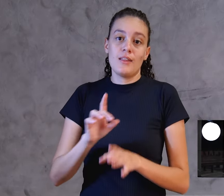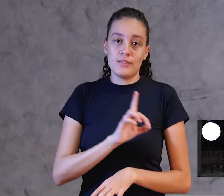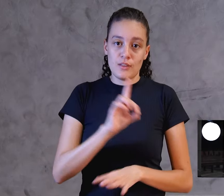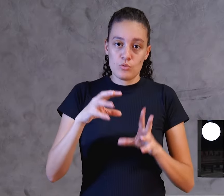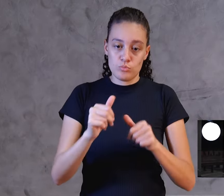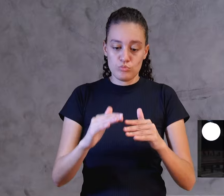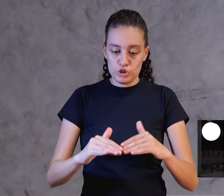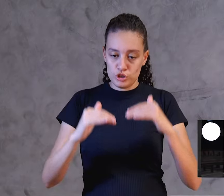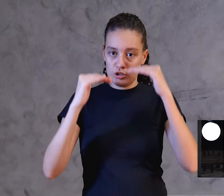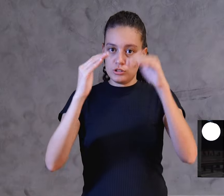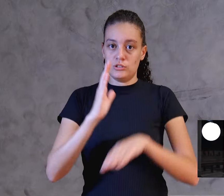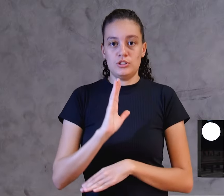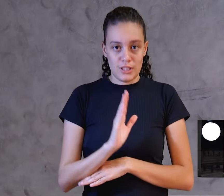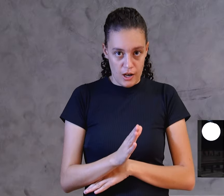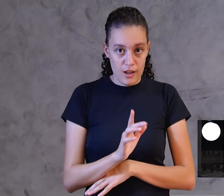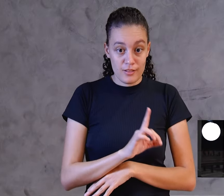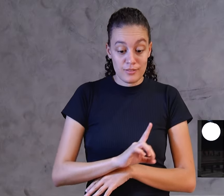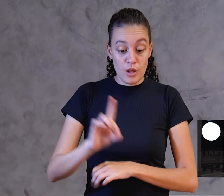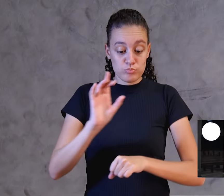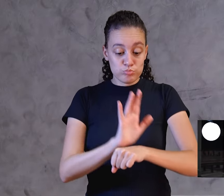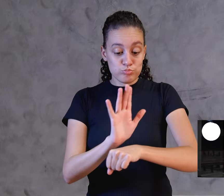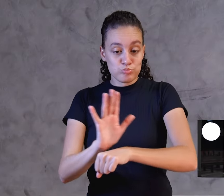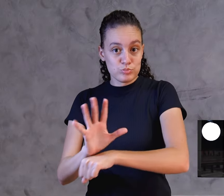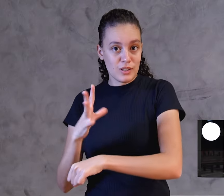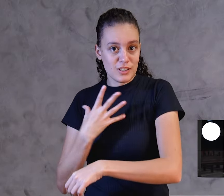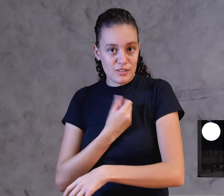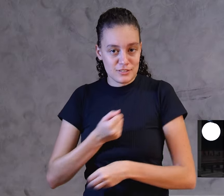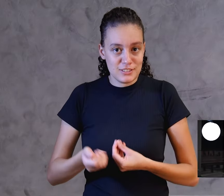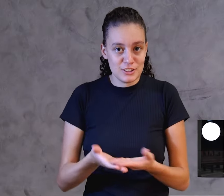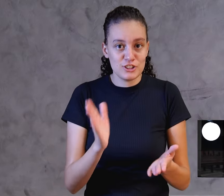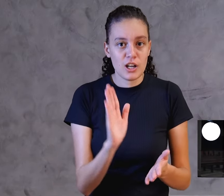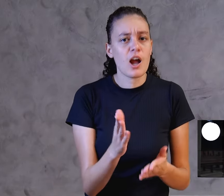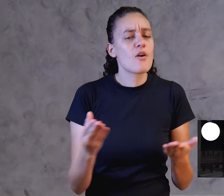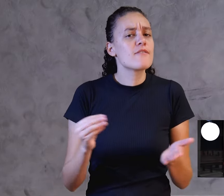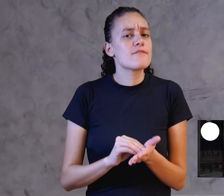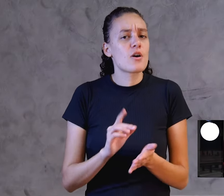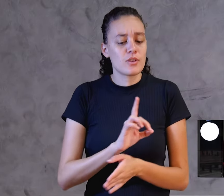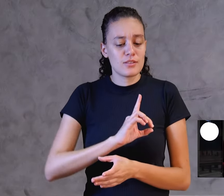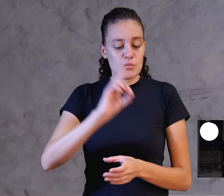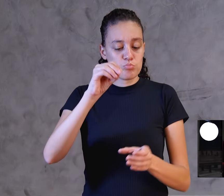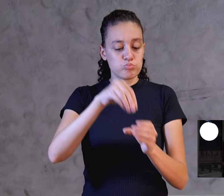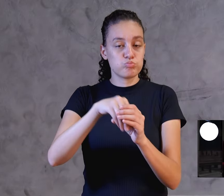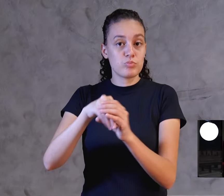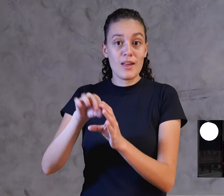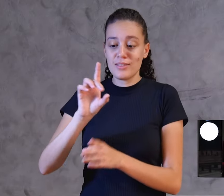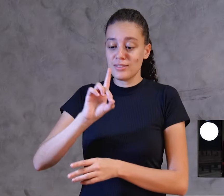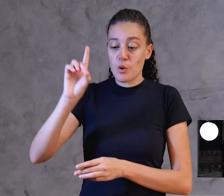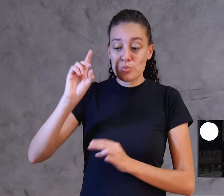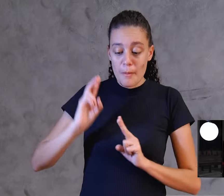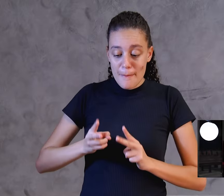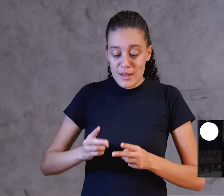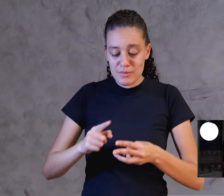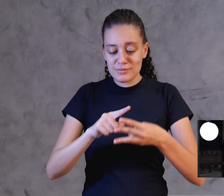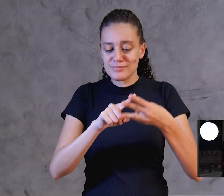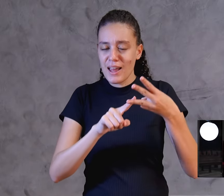Deus por todos e Deus em todos. O mesmo Deus em três estágios, em três